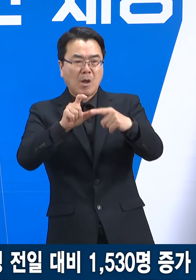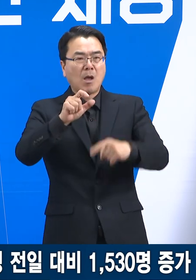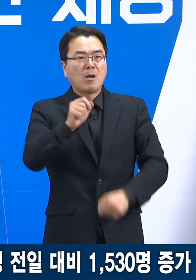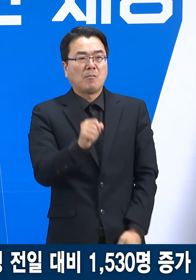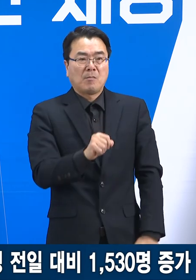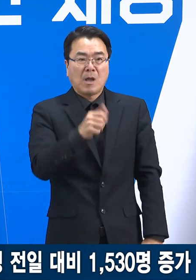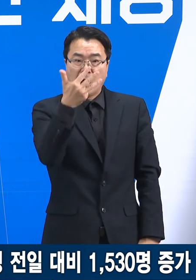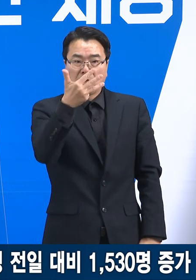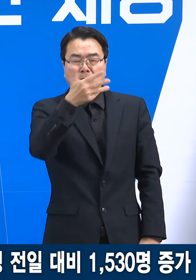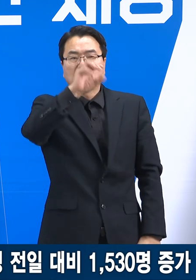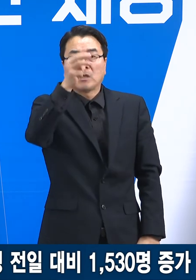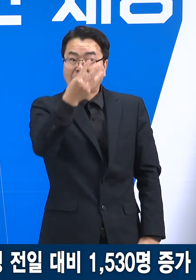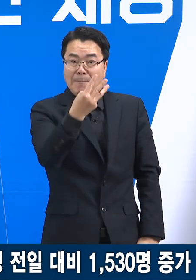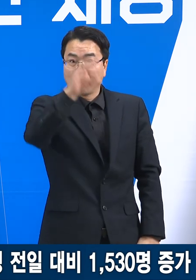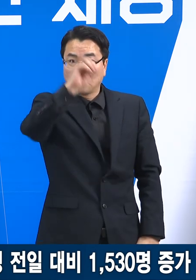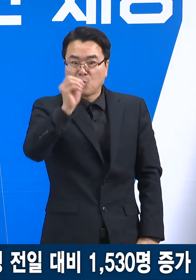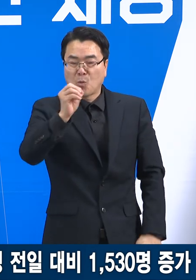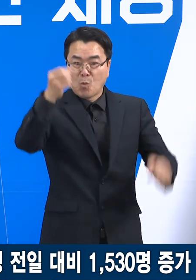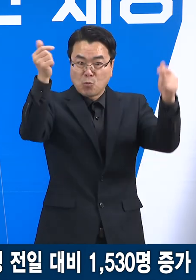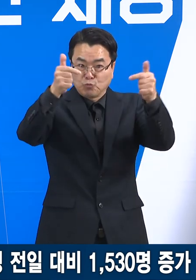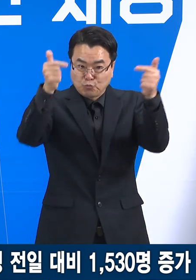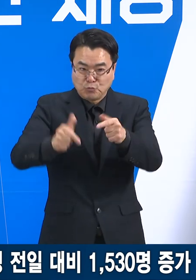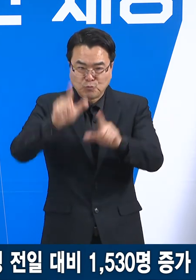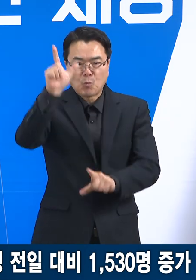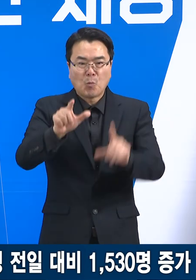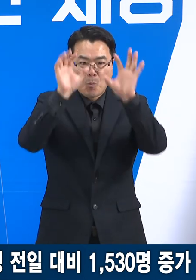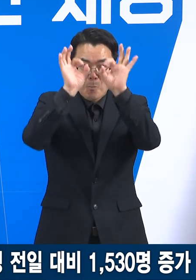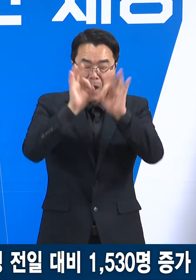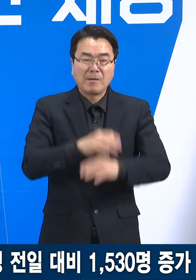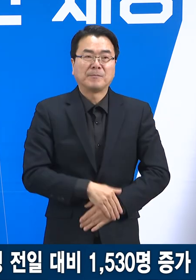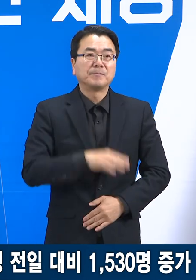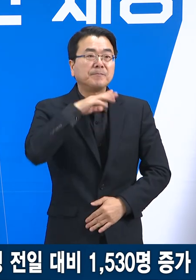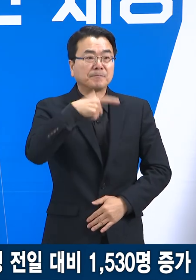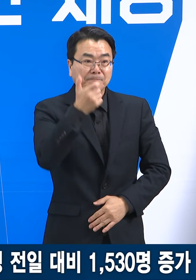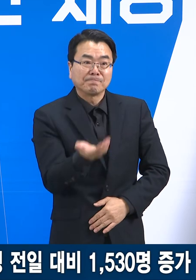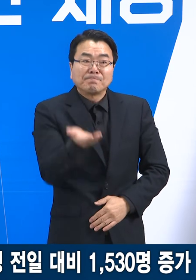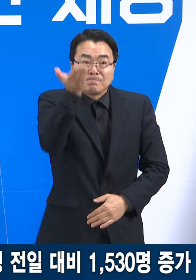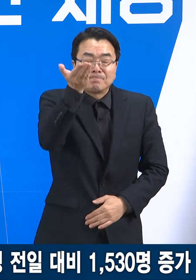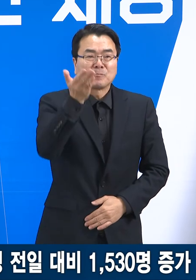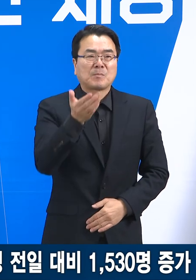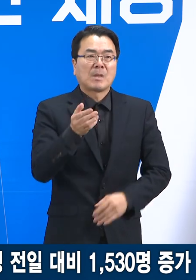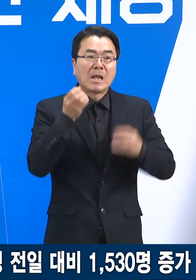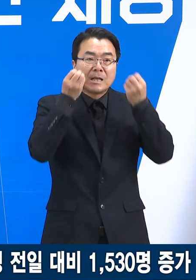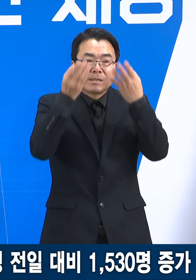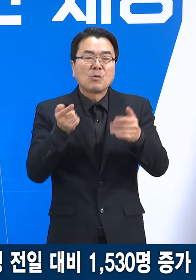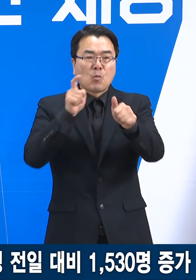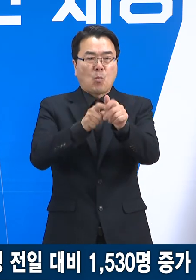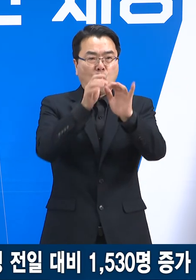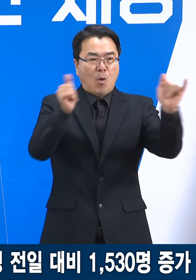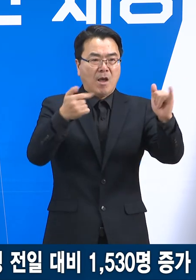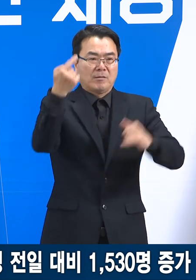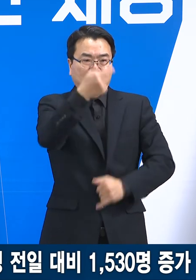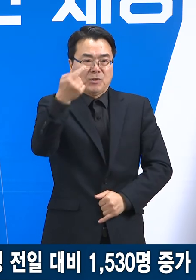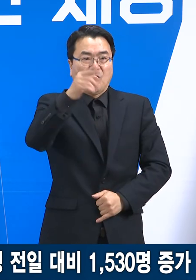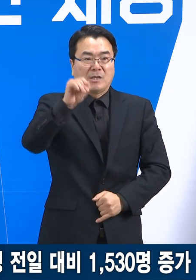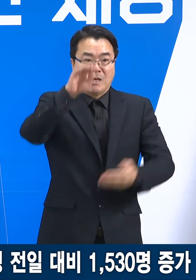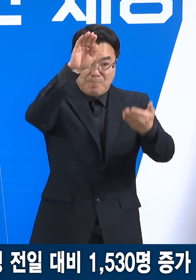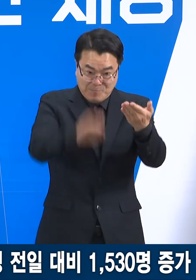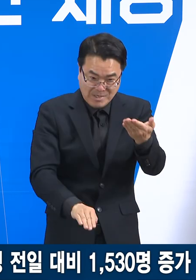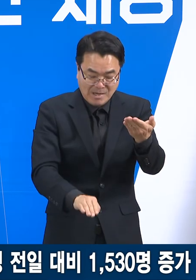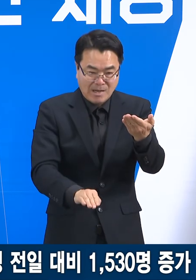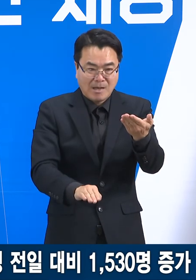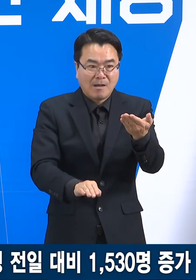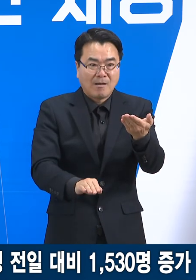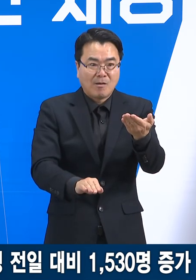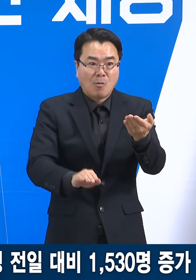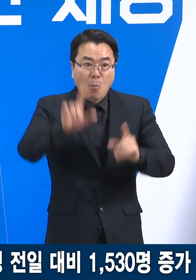3%포인트 감소하였습니다. 도내 60세 이상 주간 신규 확진자 수가 1000명 이하로 떨어진 것은